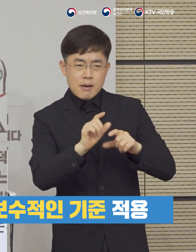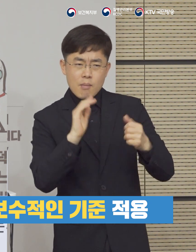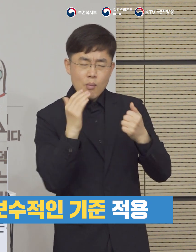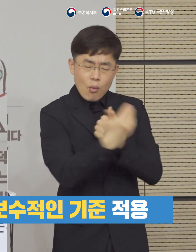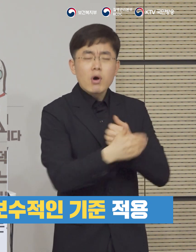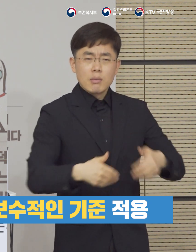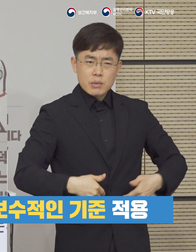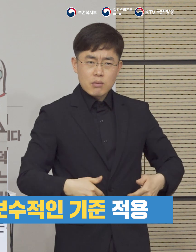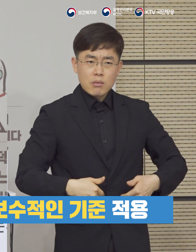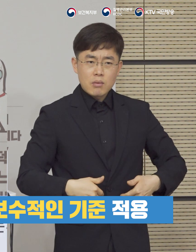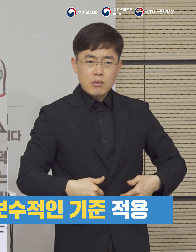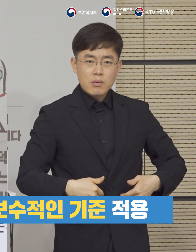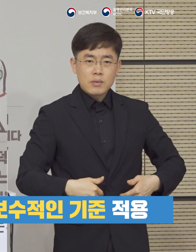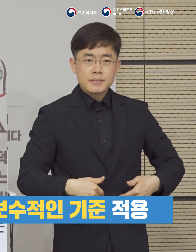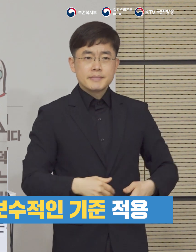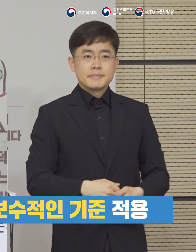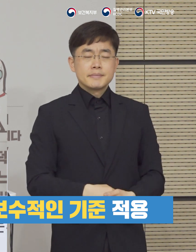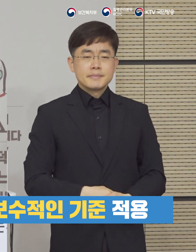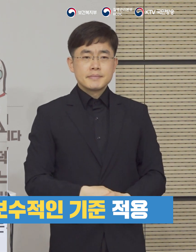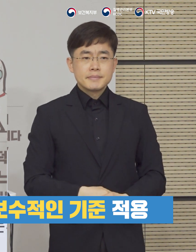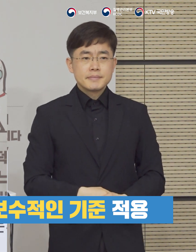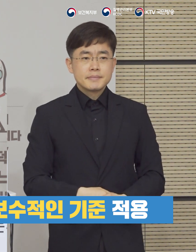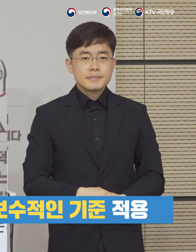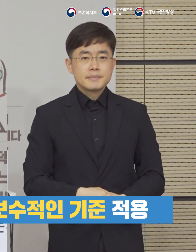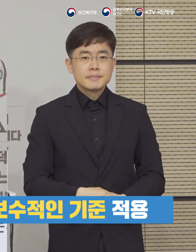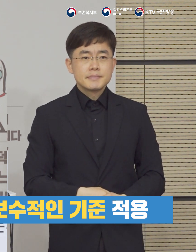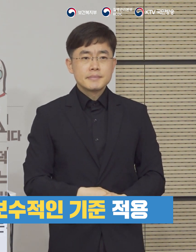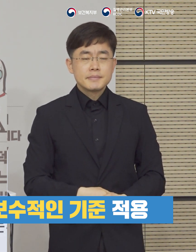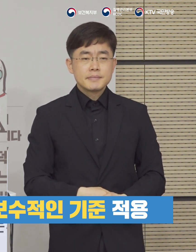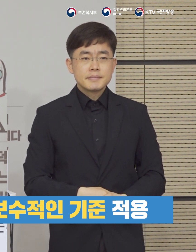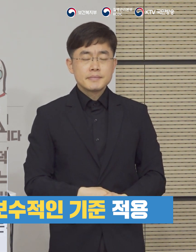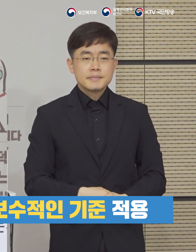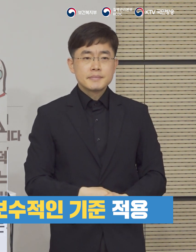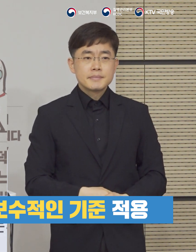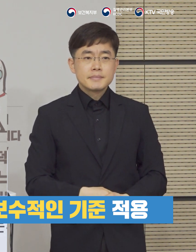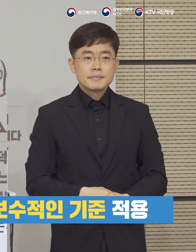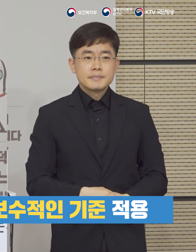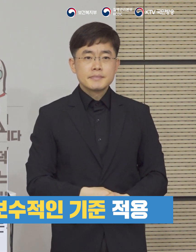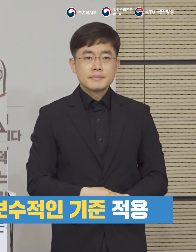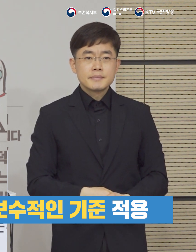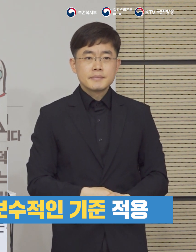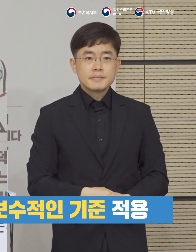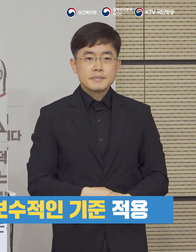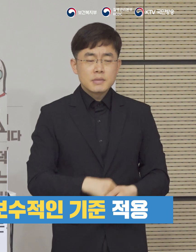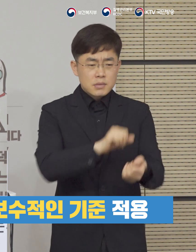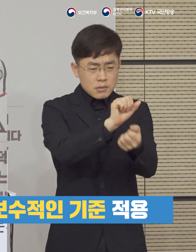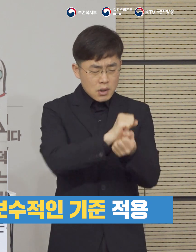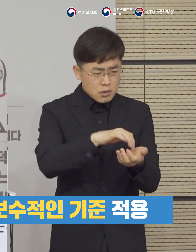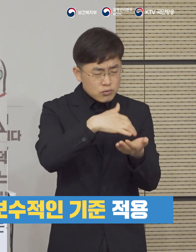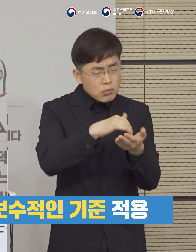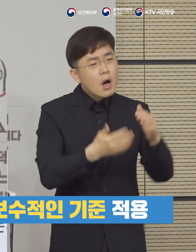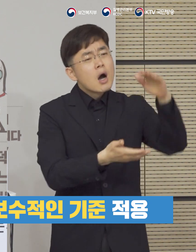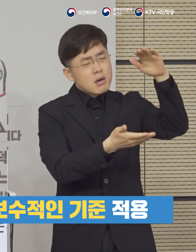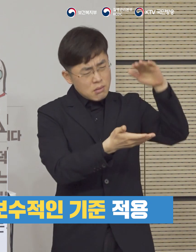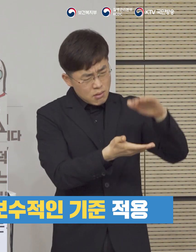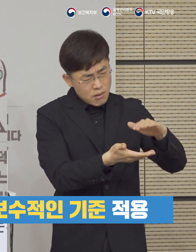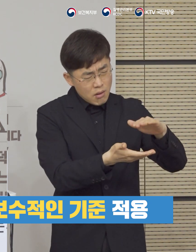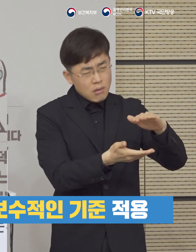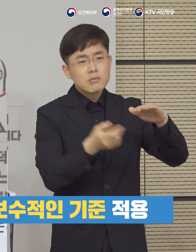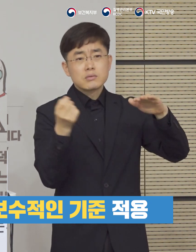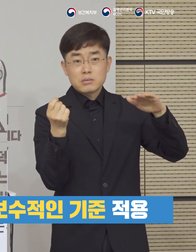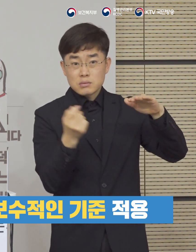보수적인 기준이 훨씬 더 높은 수준의 기준이 적용될 수밖에 없다고 생각을 합니다. 단순히